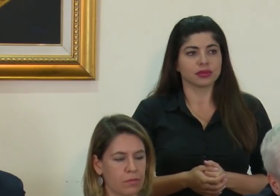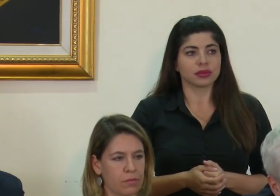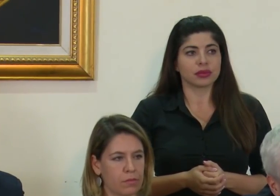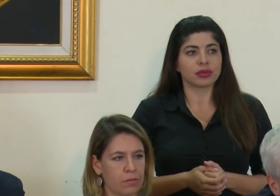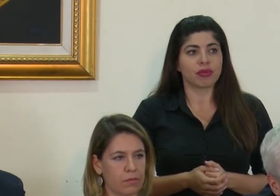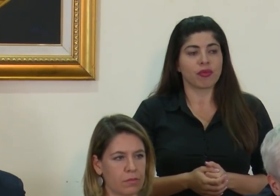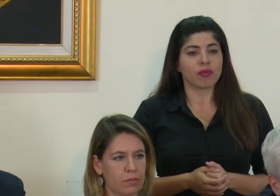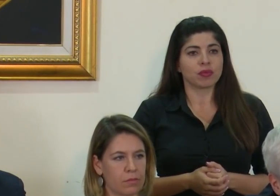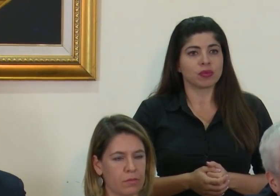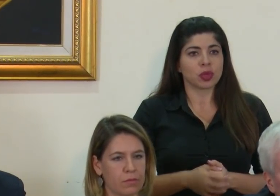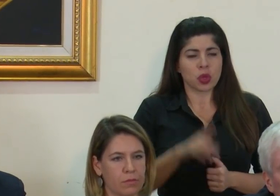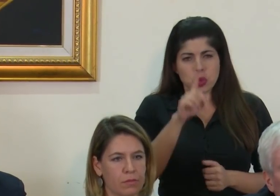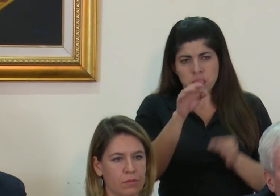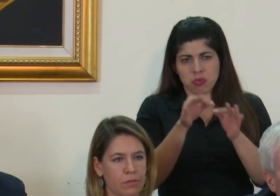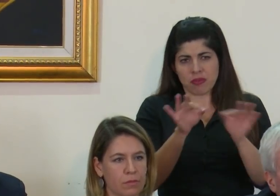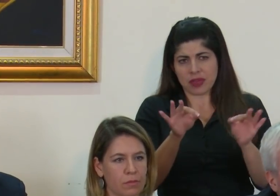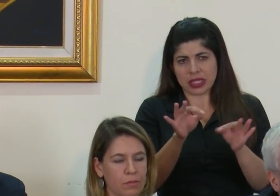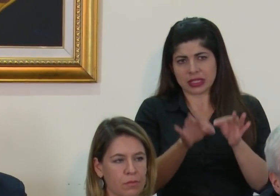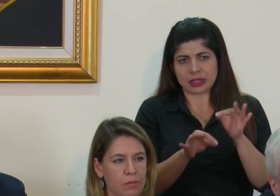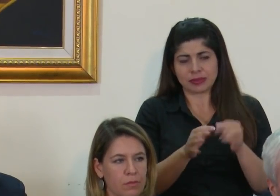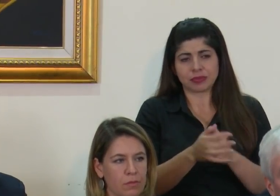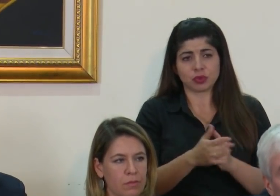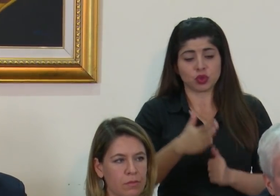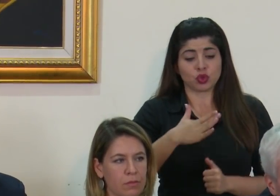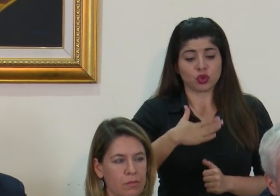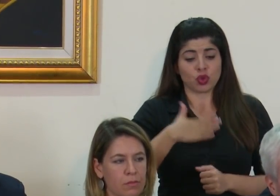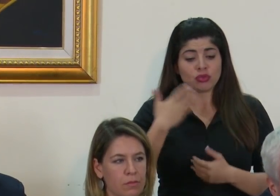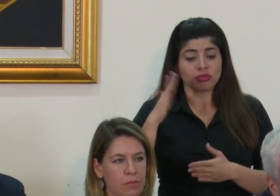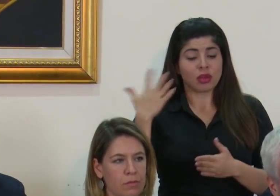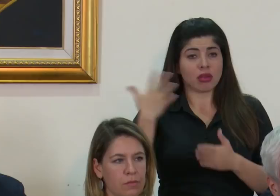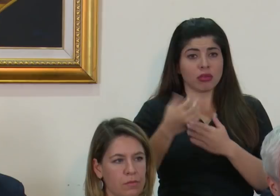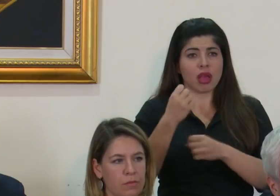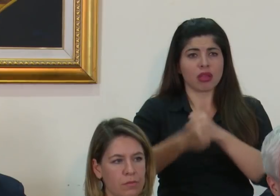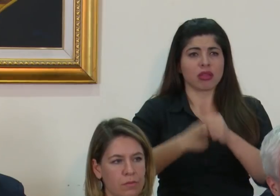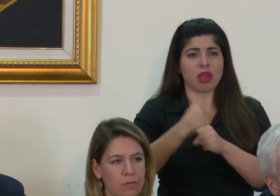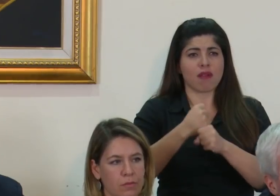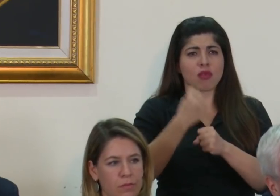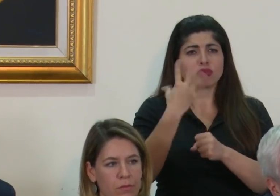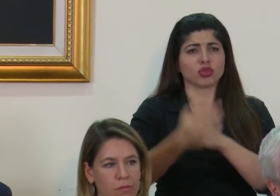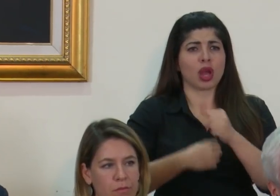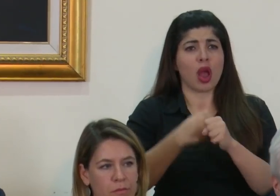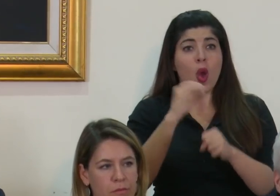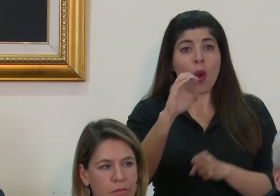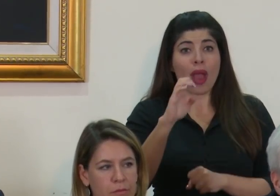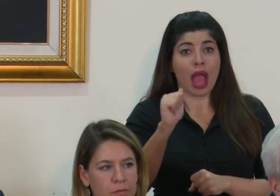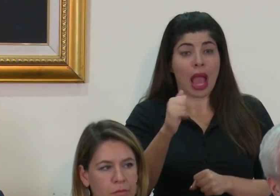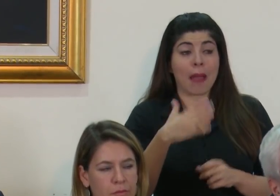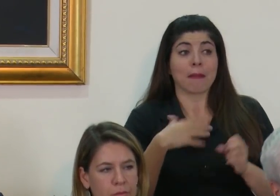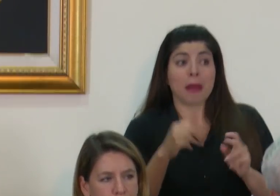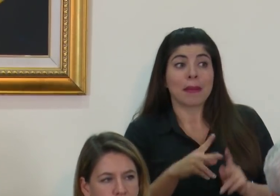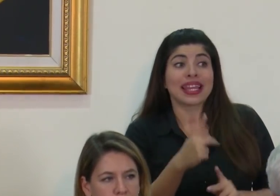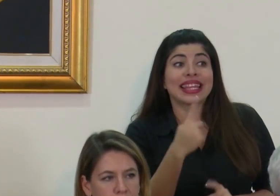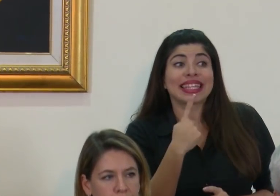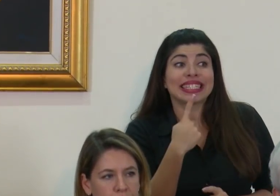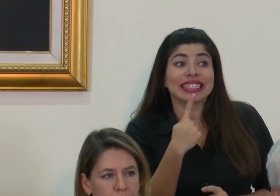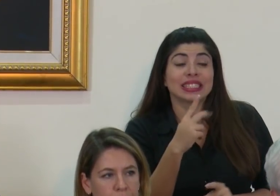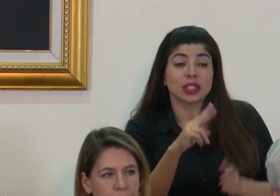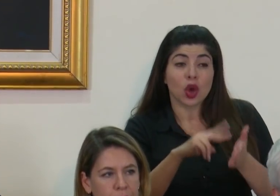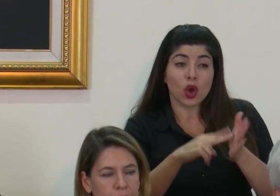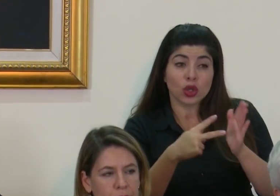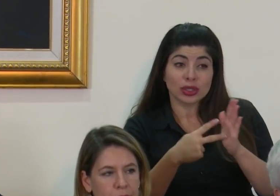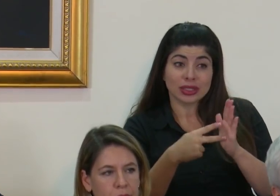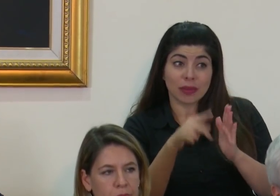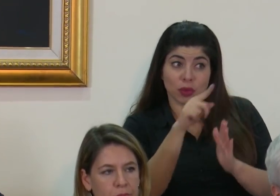Una frase nada más. Yo trabajé muchos años en LUEA. Y permítame decirle que ese concepto de lo que es la